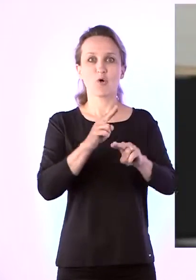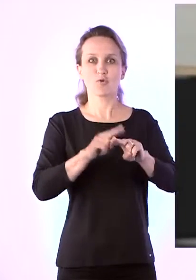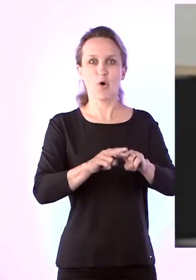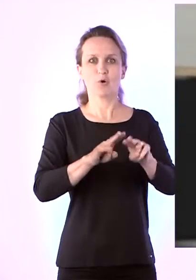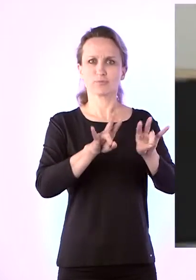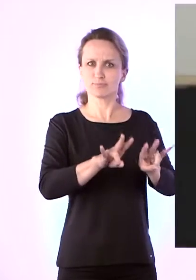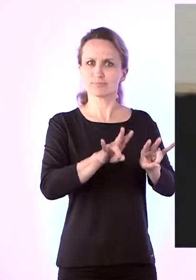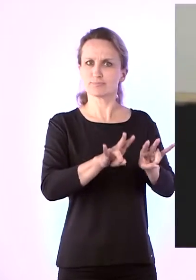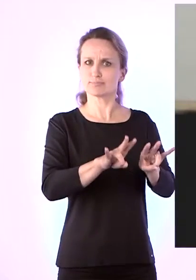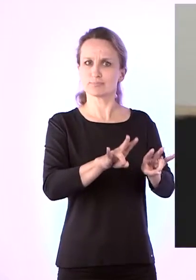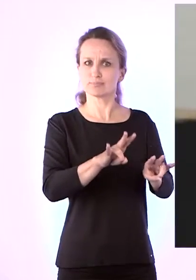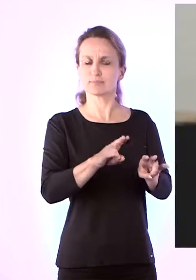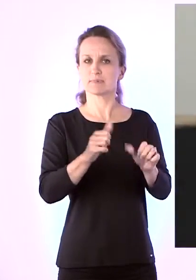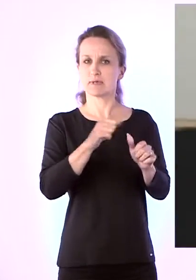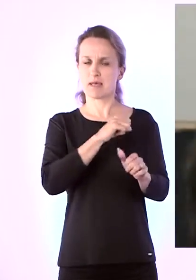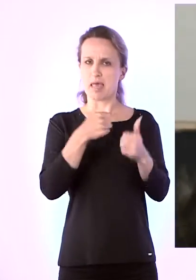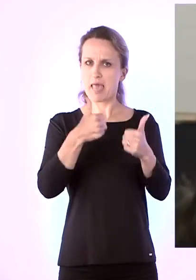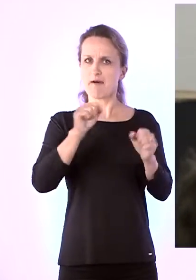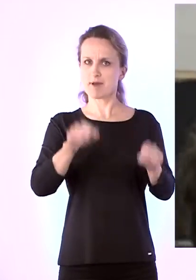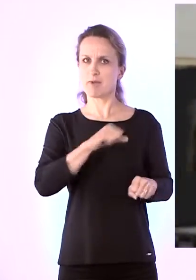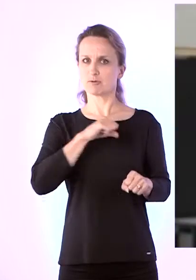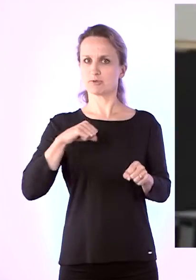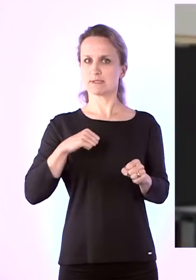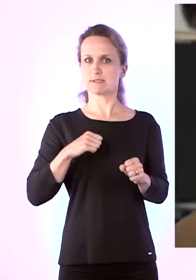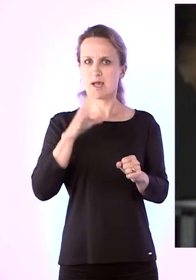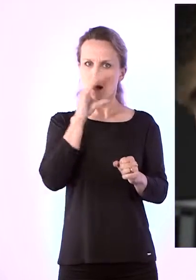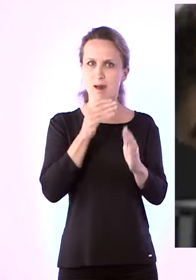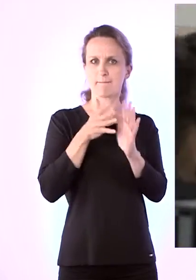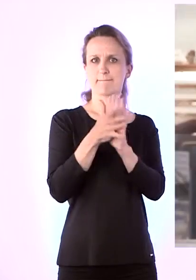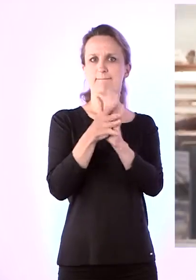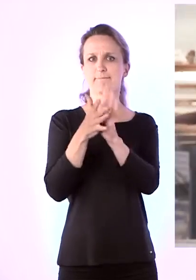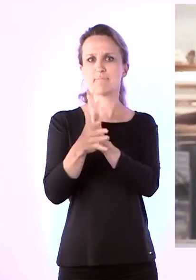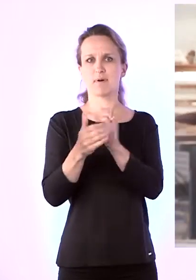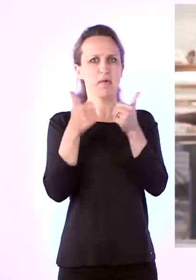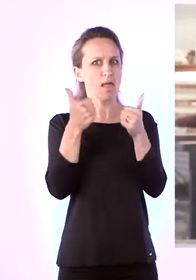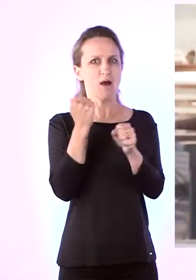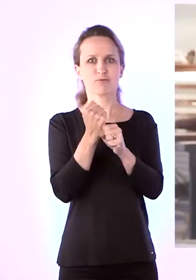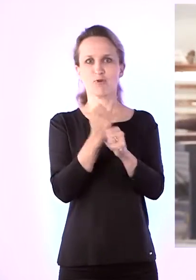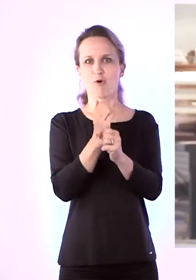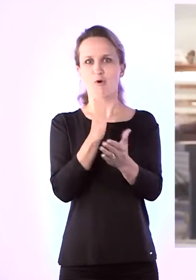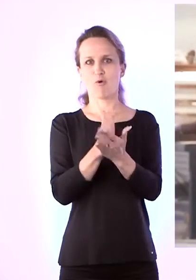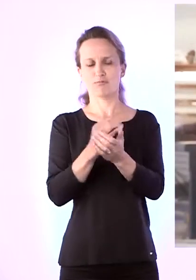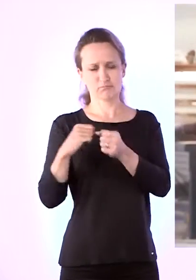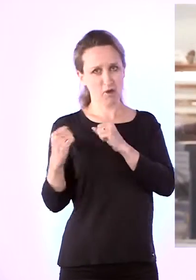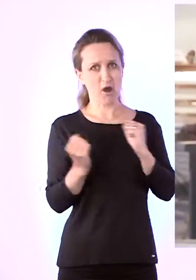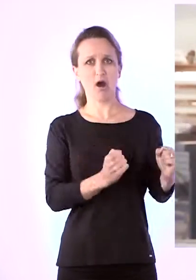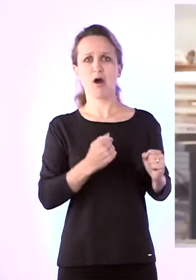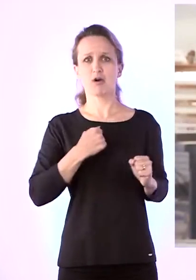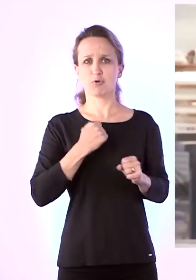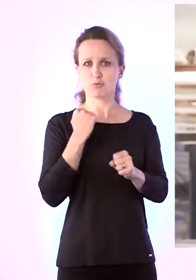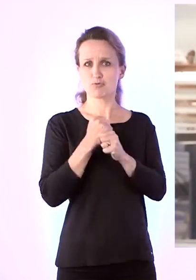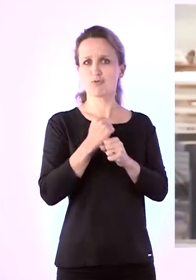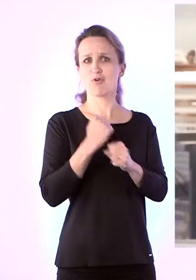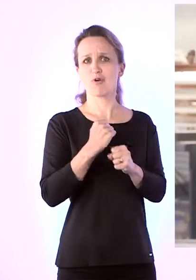annab Tarnole hea võimaluse iseseisvalt hakkama saada. Hea töö on. Nüüd arvime, et olen arvinud tööt